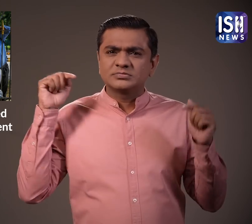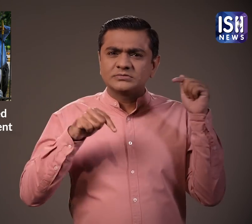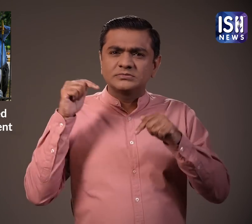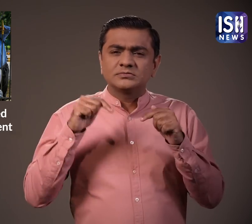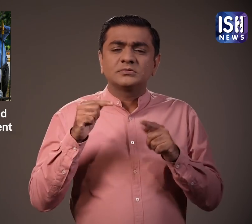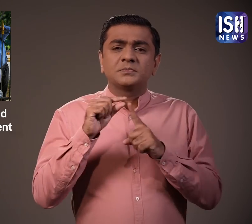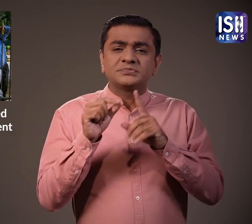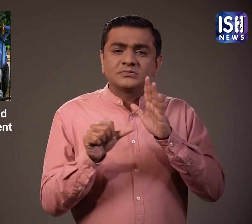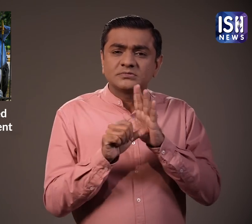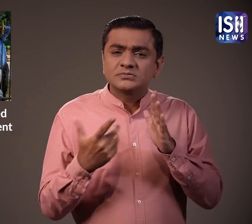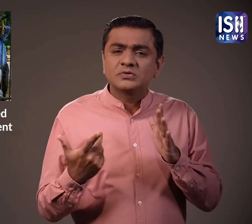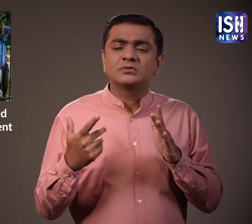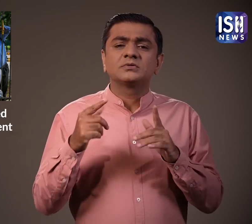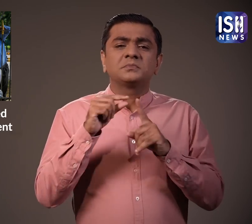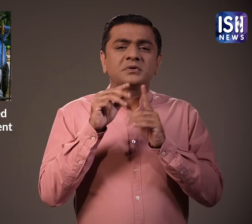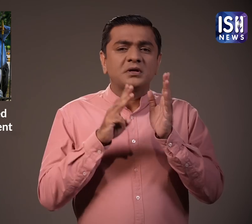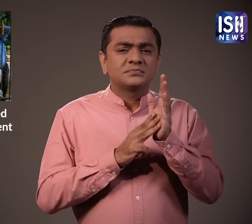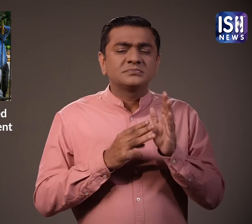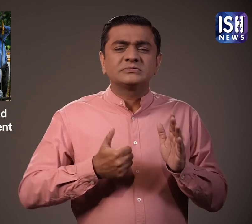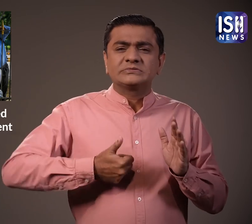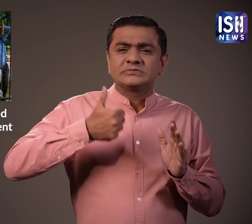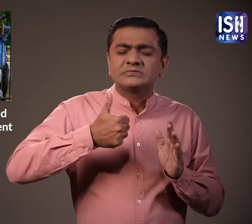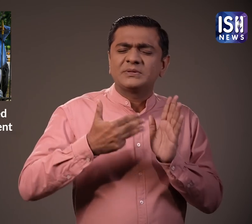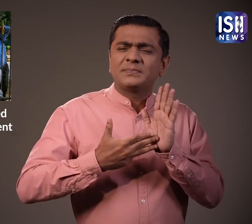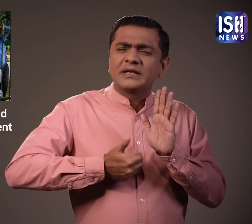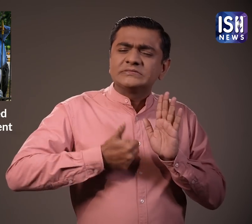शिखर सम्मेलन के लिए दुनिया भर के गर्मान्य व्यक्ति उदान भरेंगे